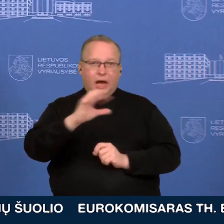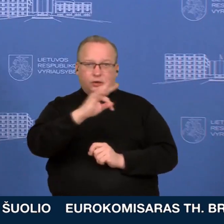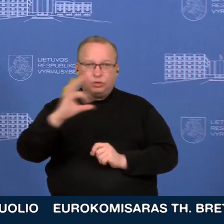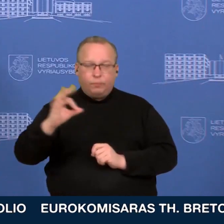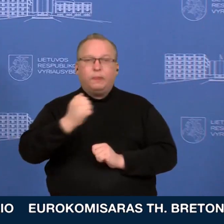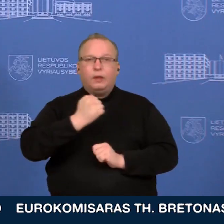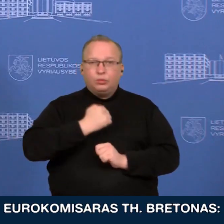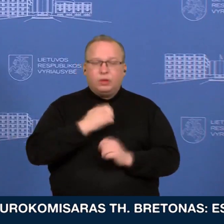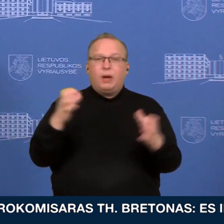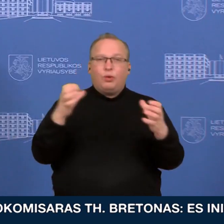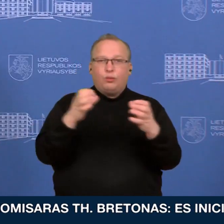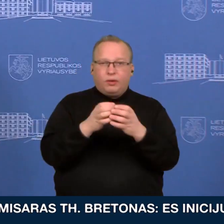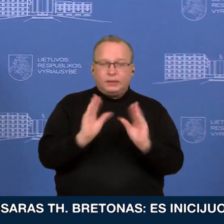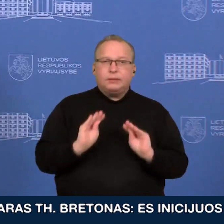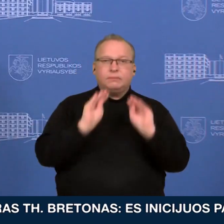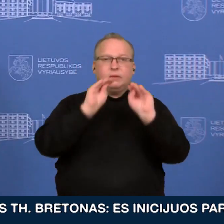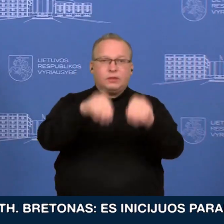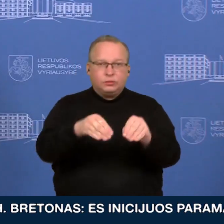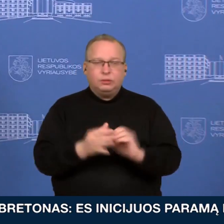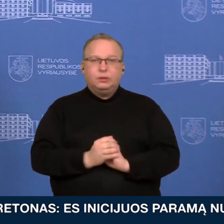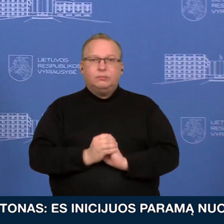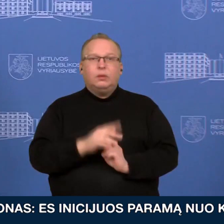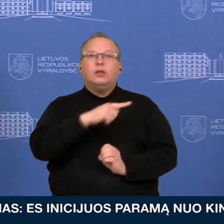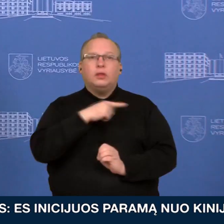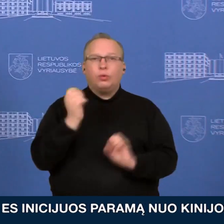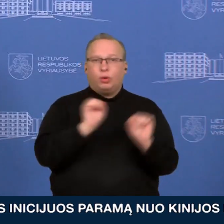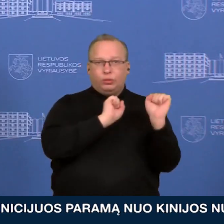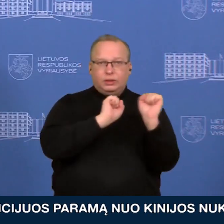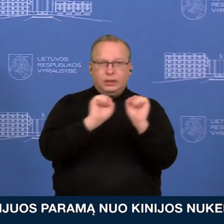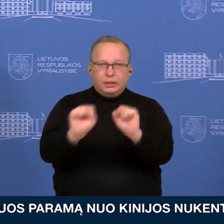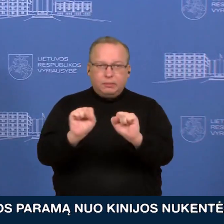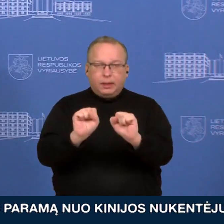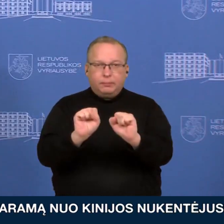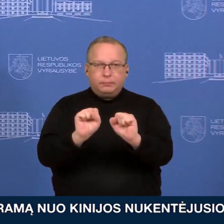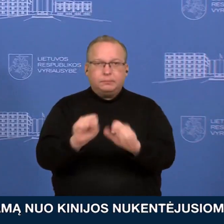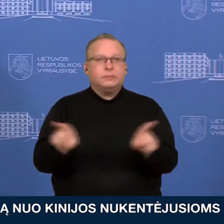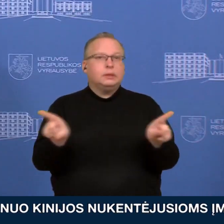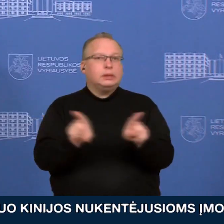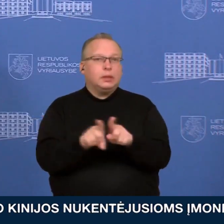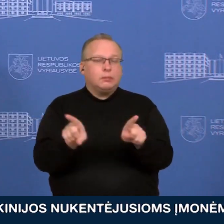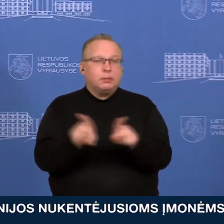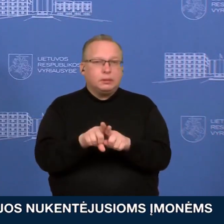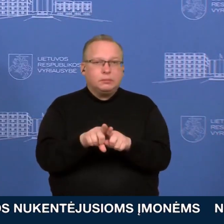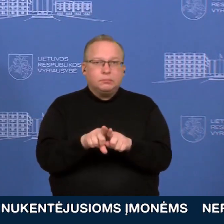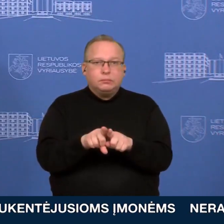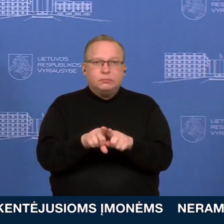kolektyviai investuoti daugiau į gynybos pajėgumus. Ir žinoma,